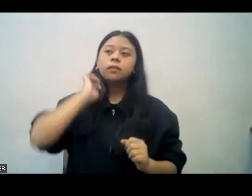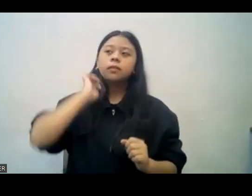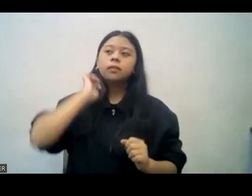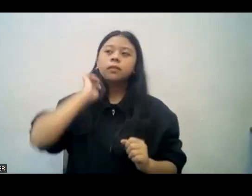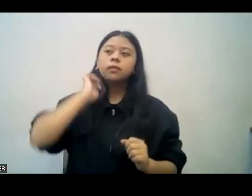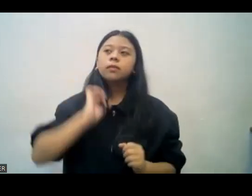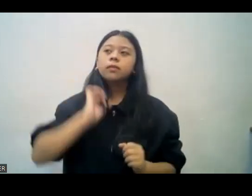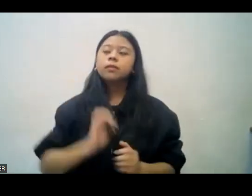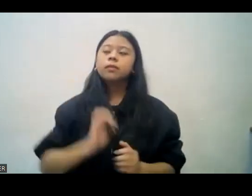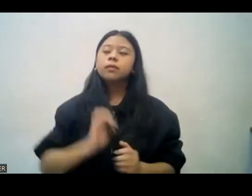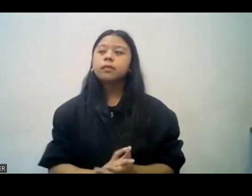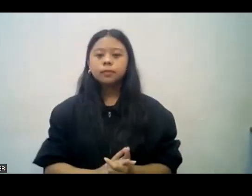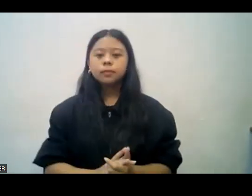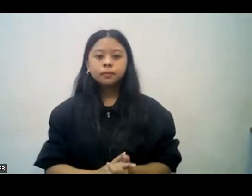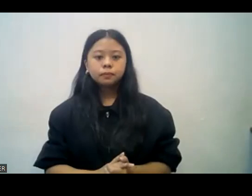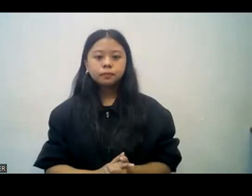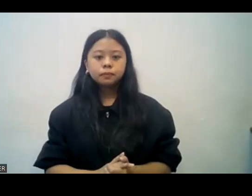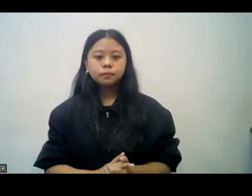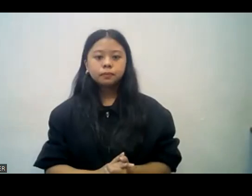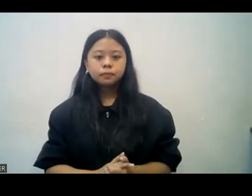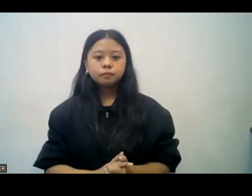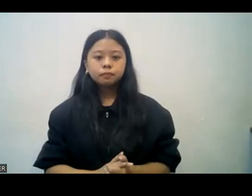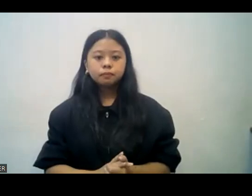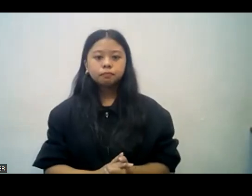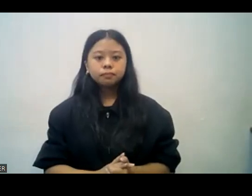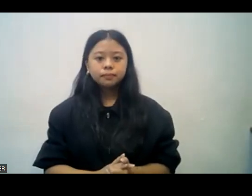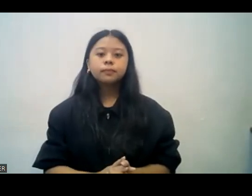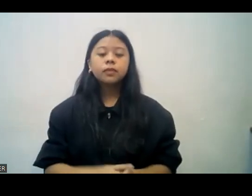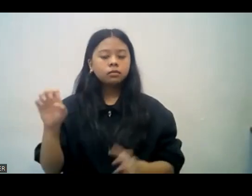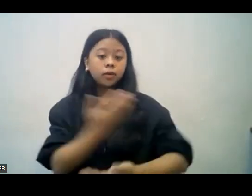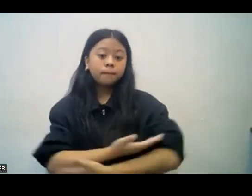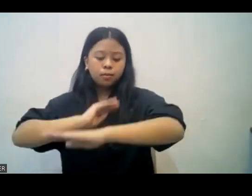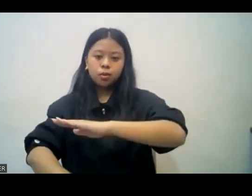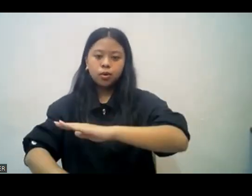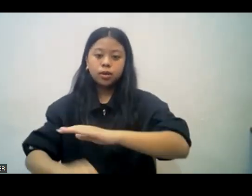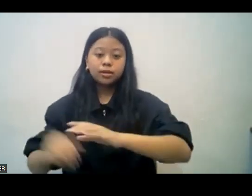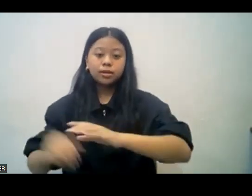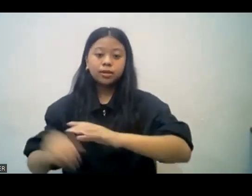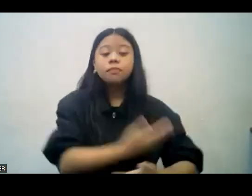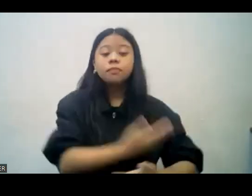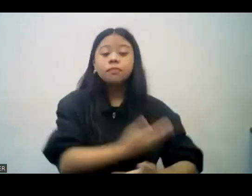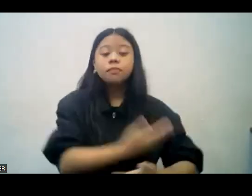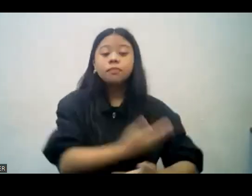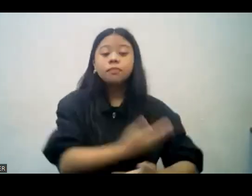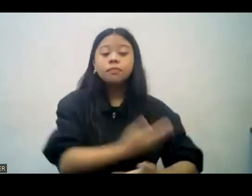Kaya kapag yung pong sanggol ay isinilang sa loob ng pamilya, nagsisimula yung fellowship niya sa kanyang pamilya.